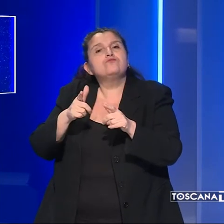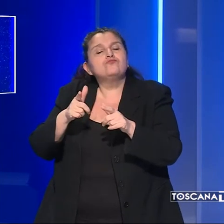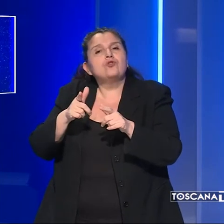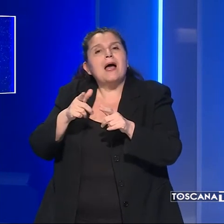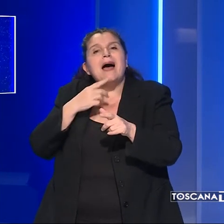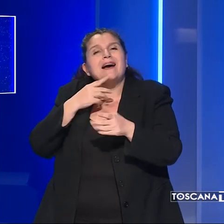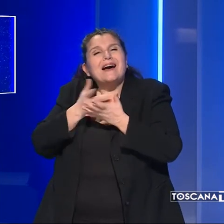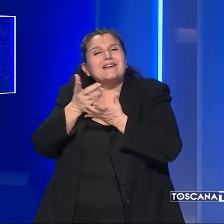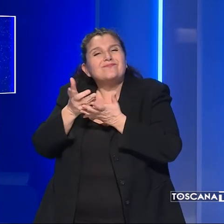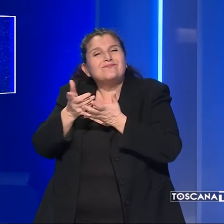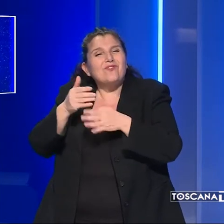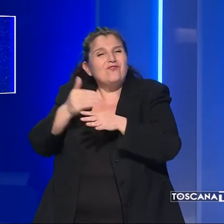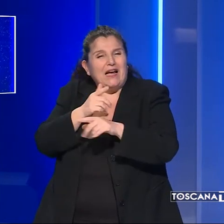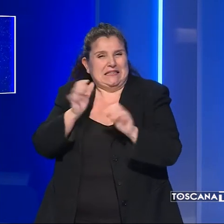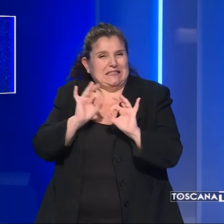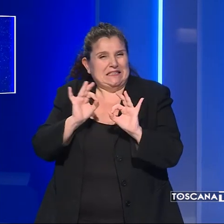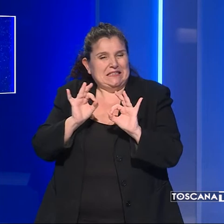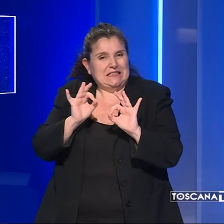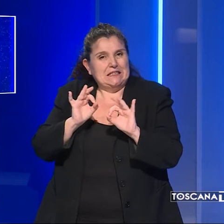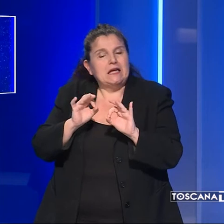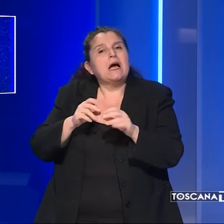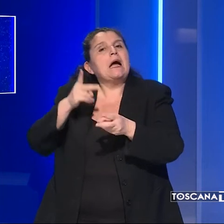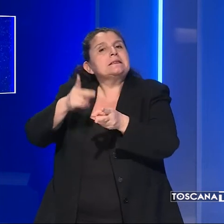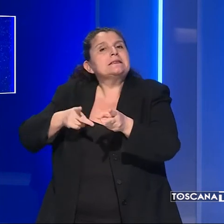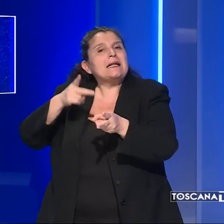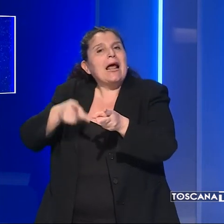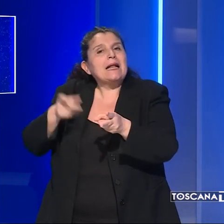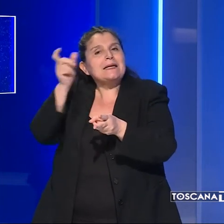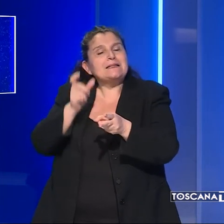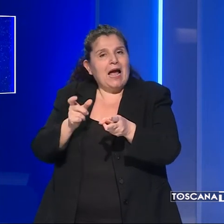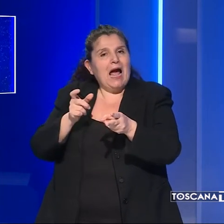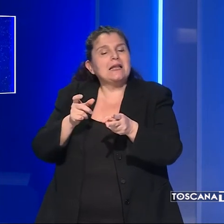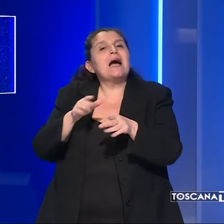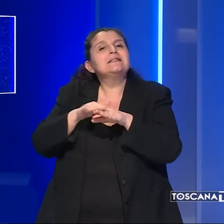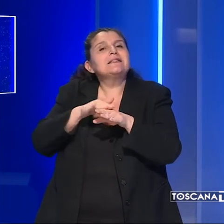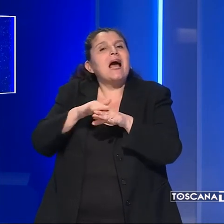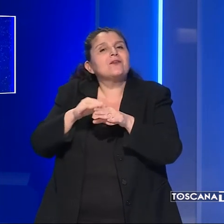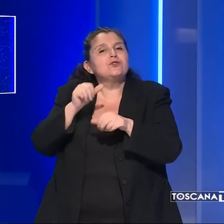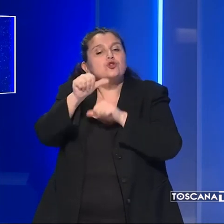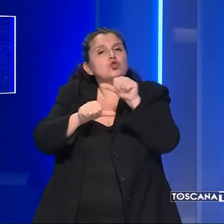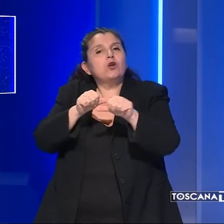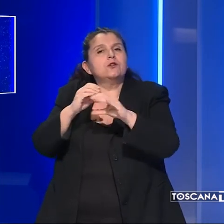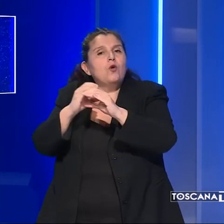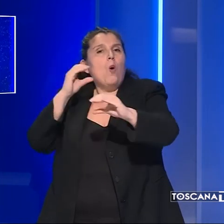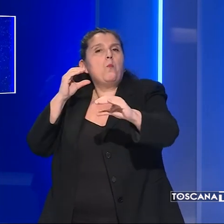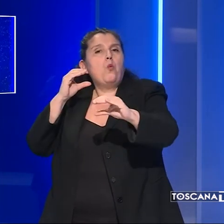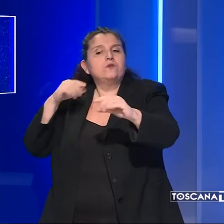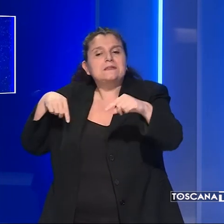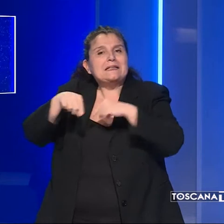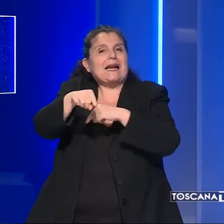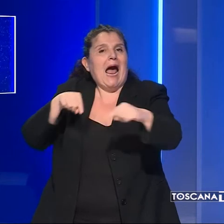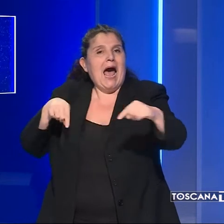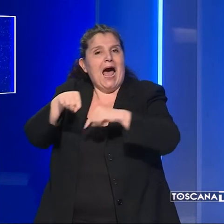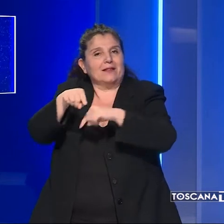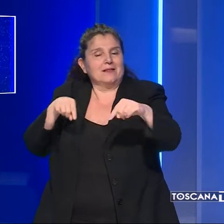di feriti. Trenitalia ha attivato un servizio di autobus sostitutivi lungo la tratta